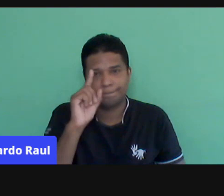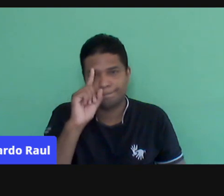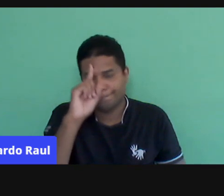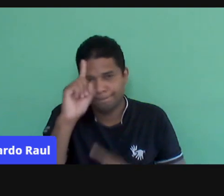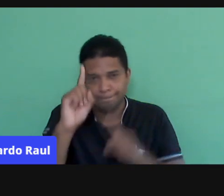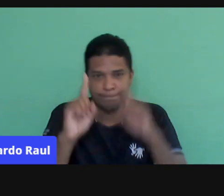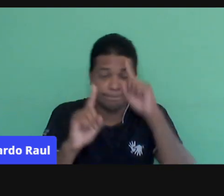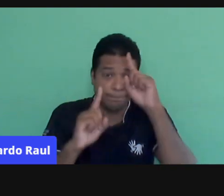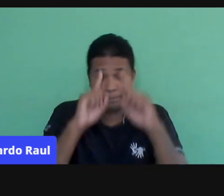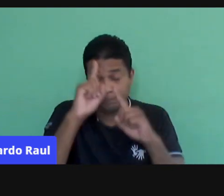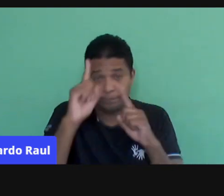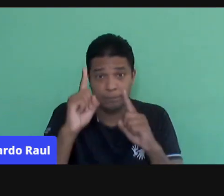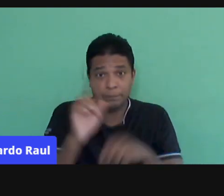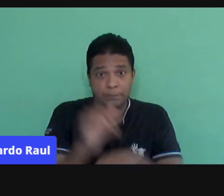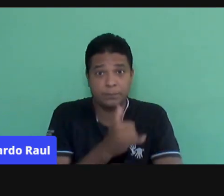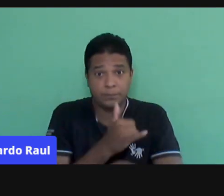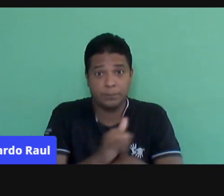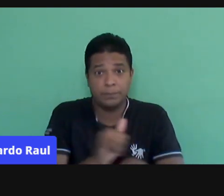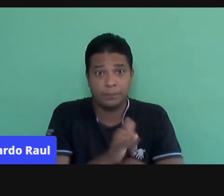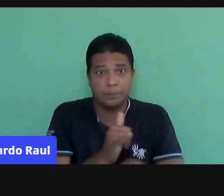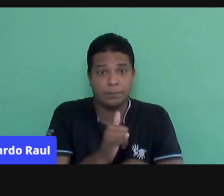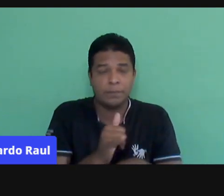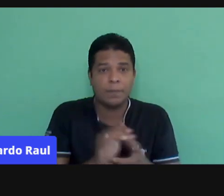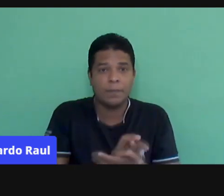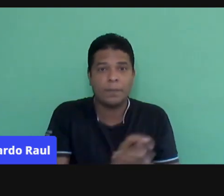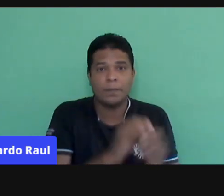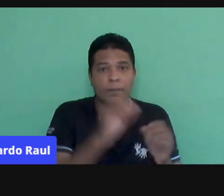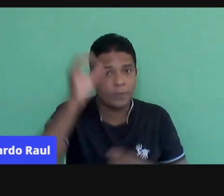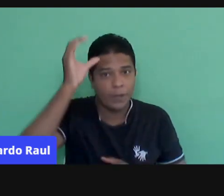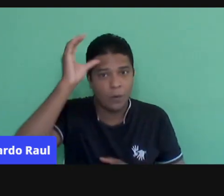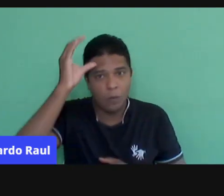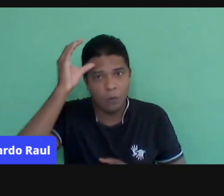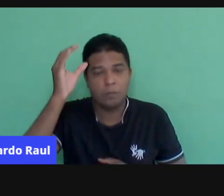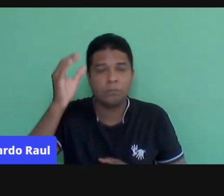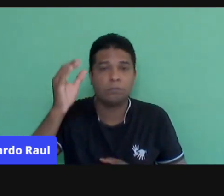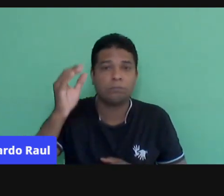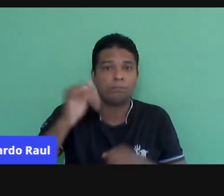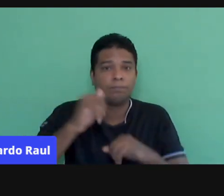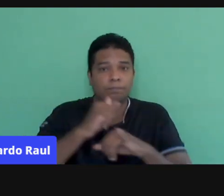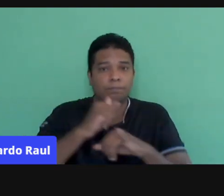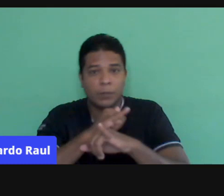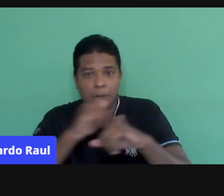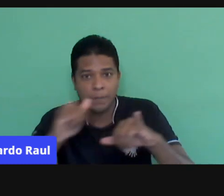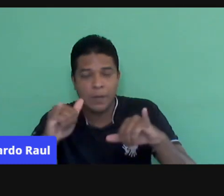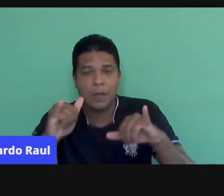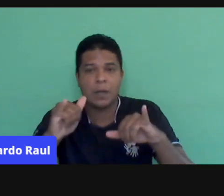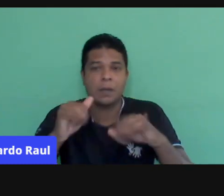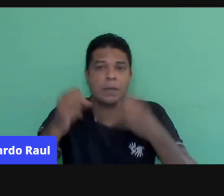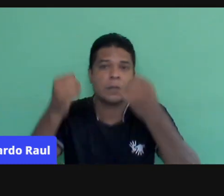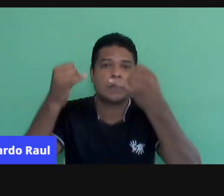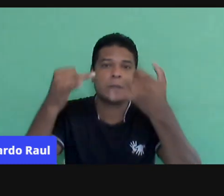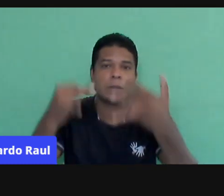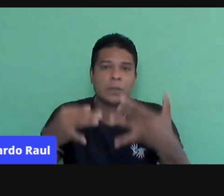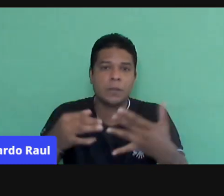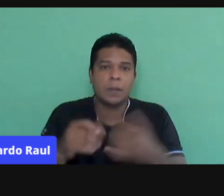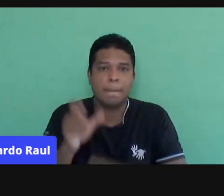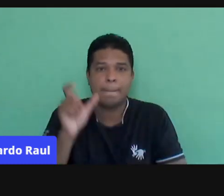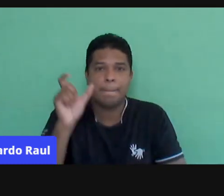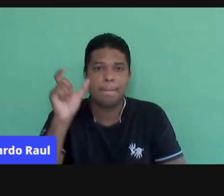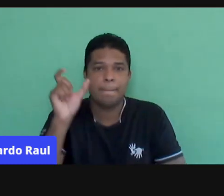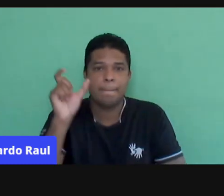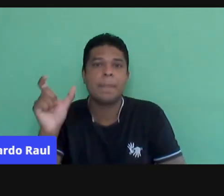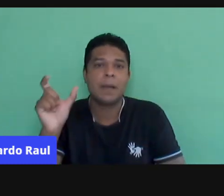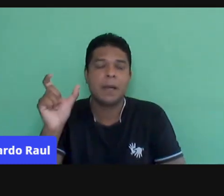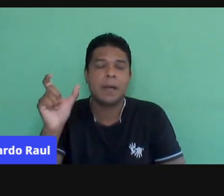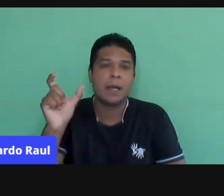criar possibilidades para que aquele conceito, aquela informação, para que a minha palavra, nós falamos da palavra, né?